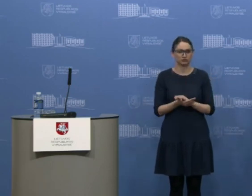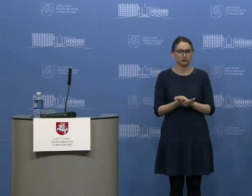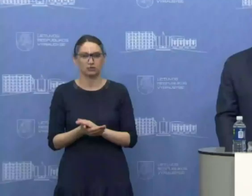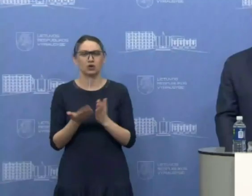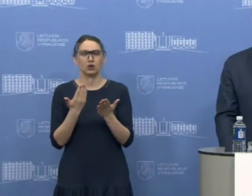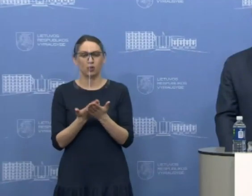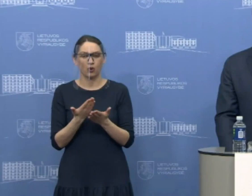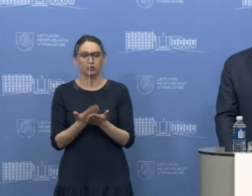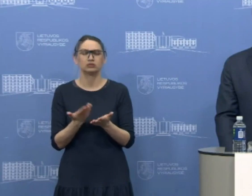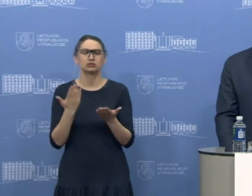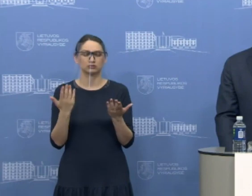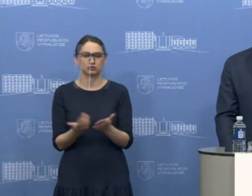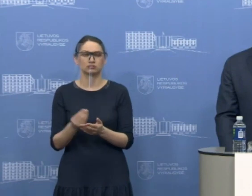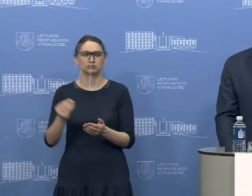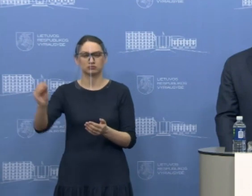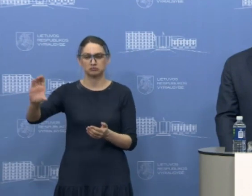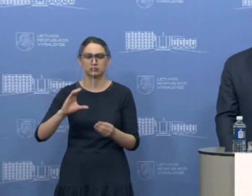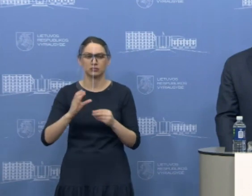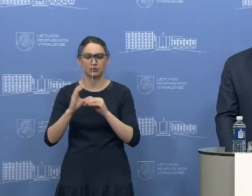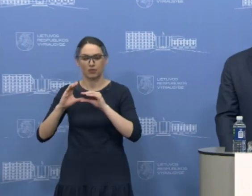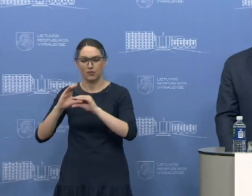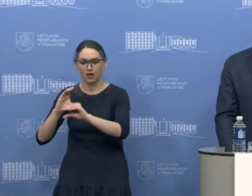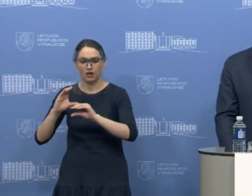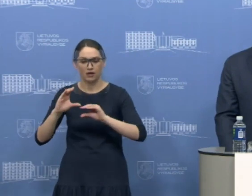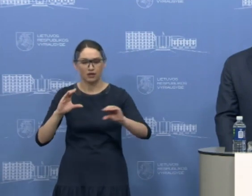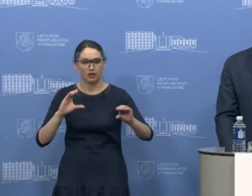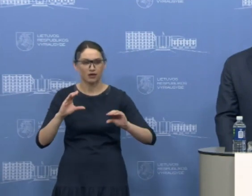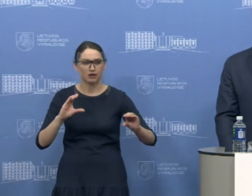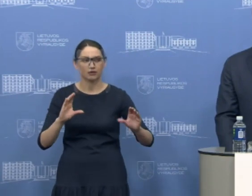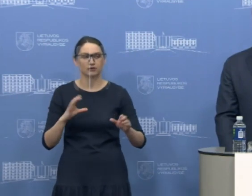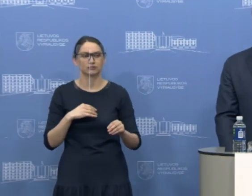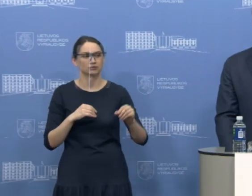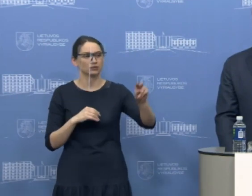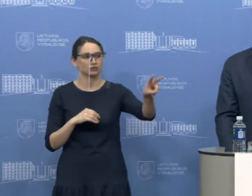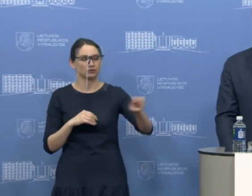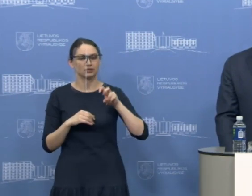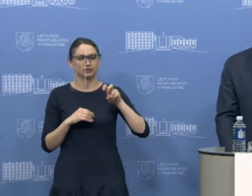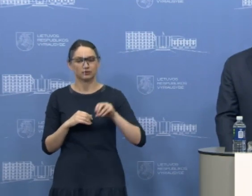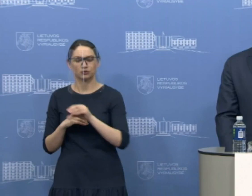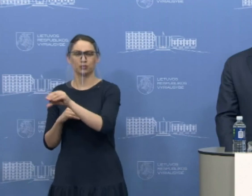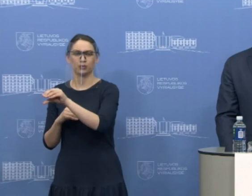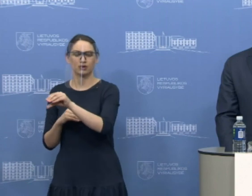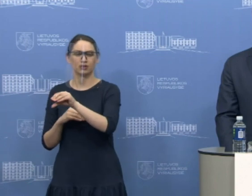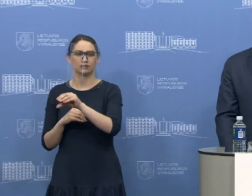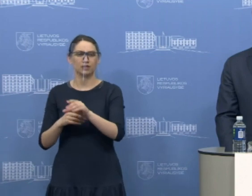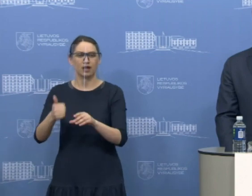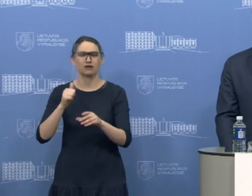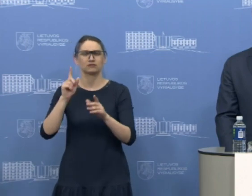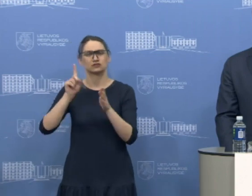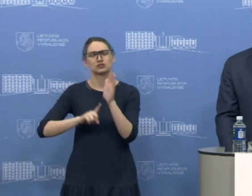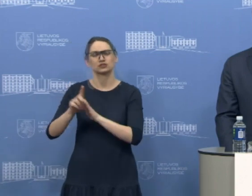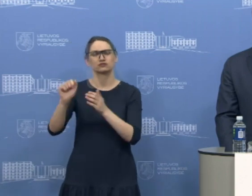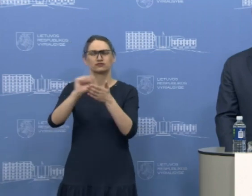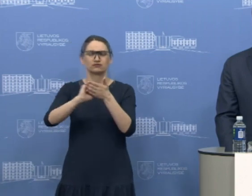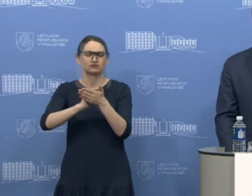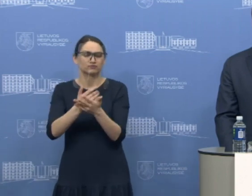paskirstyti lėšas ir atimti iš kažkur, pridėti čia, kad būtų galima dezinfekcijas atlik dar